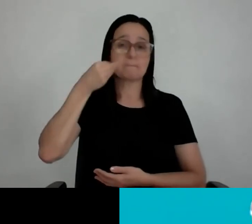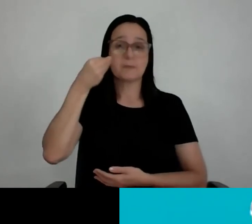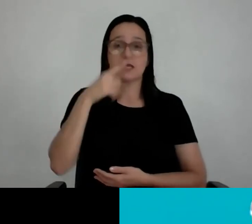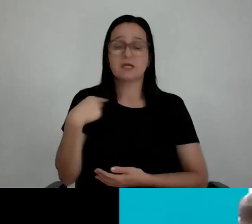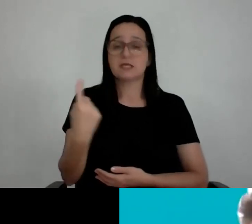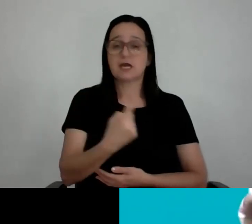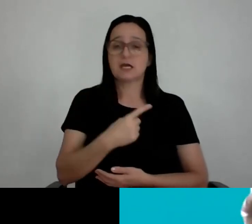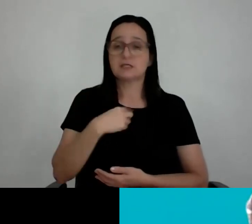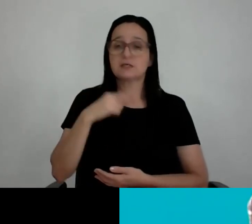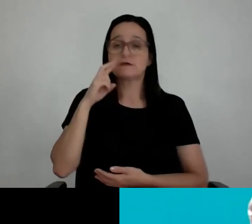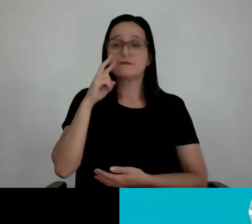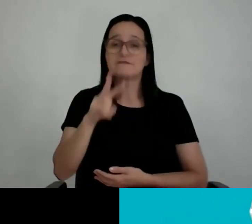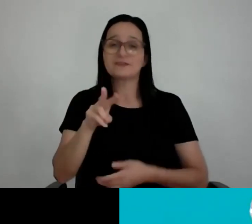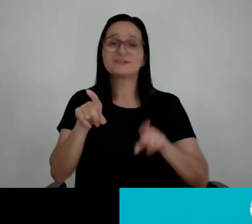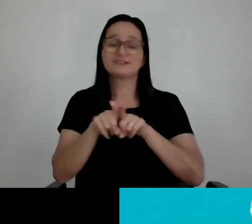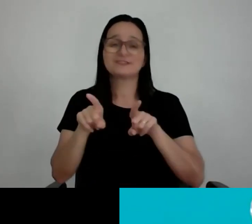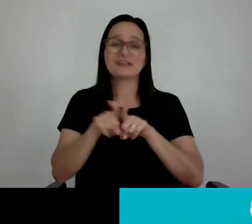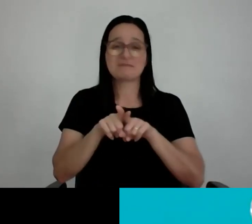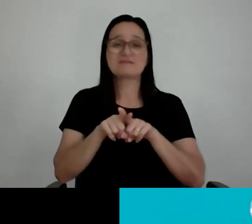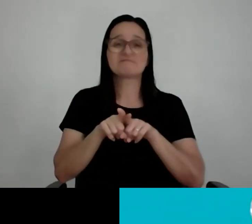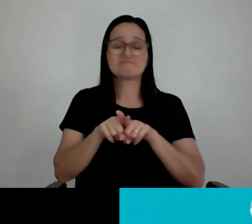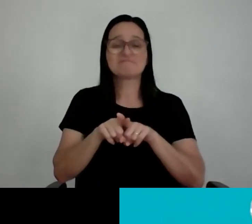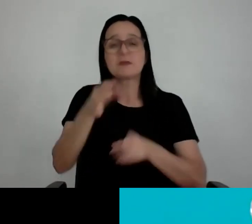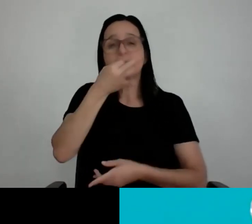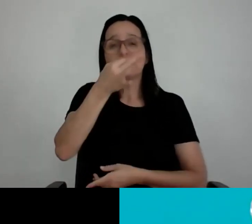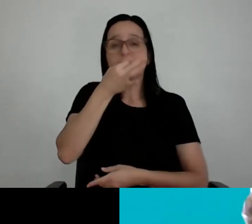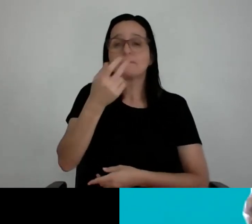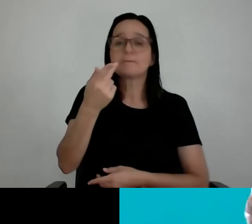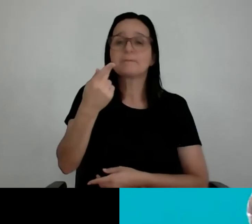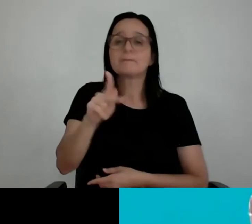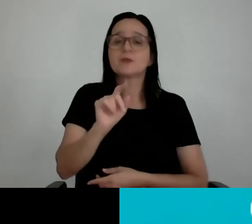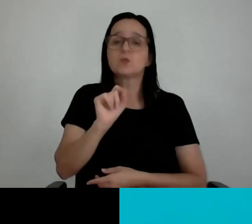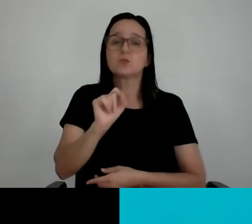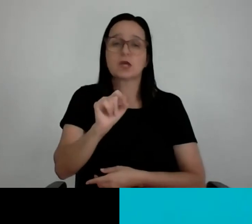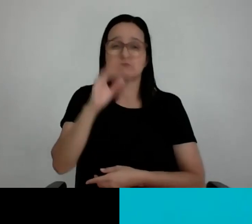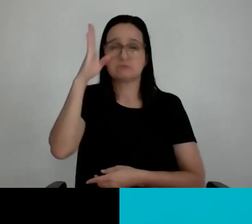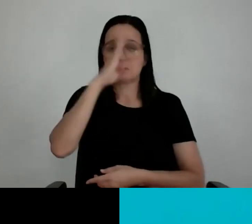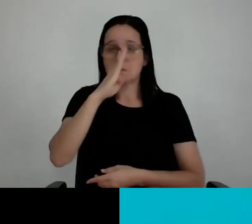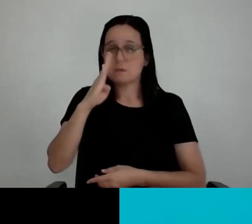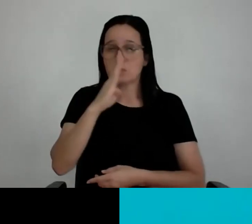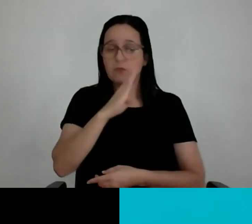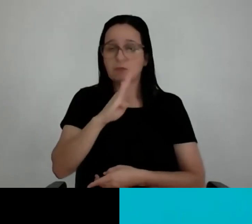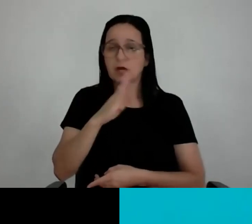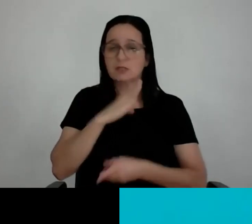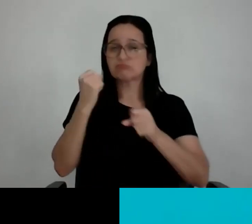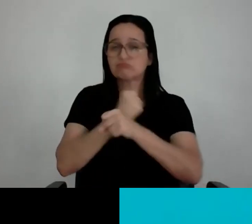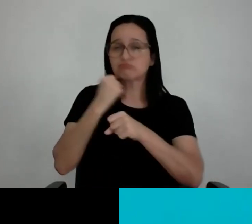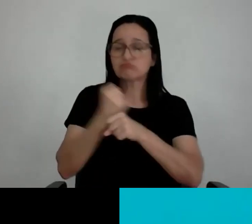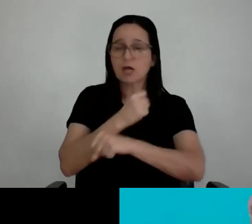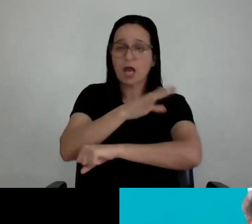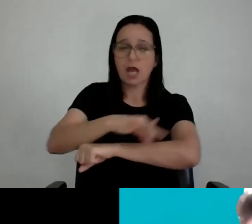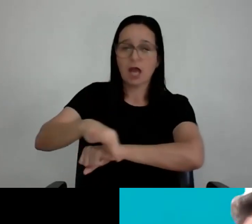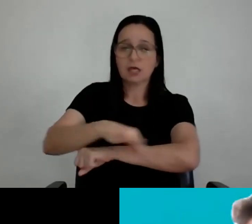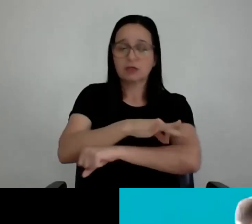você também é no movimento do rock. E, em sua opinião, o que barra o Brasil em possuir mais obras de arquitetura pelo país